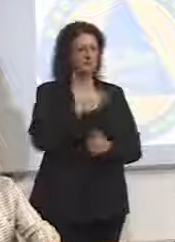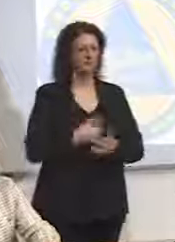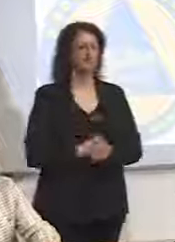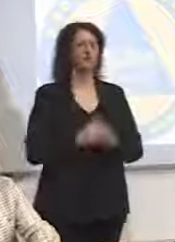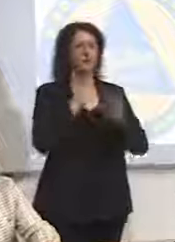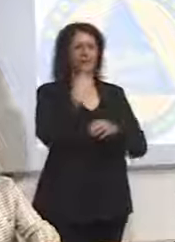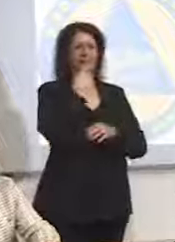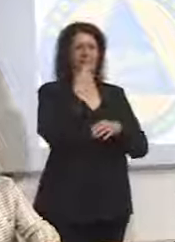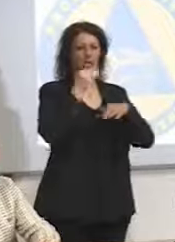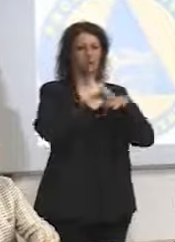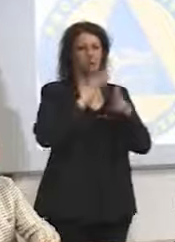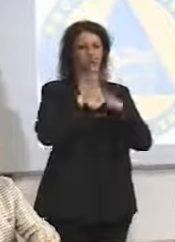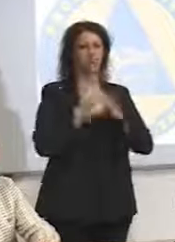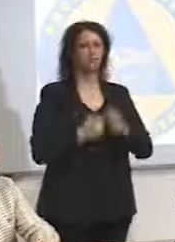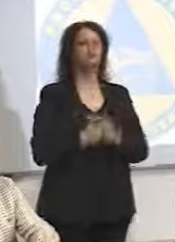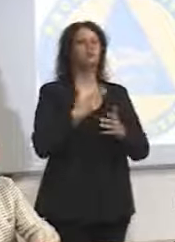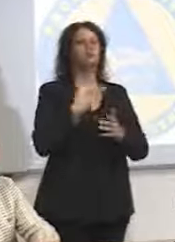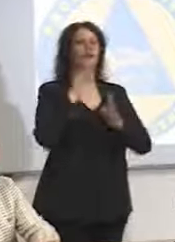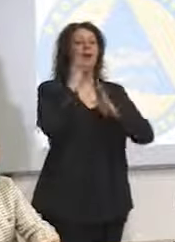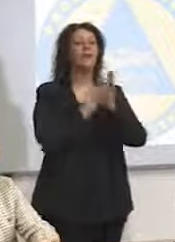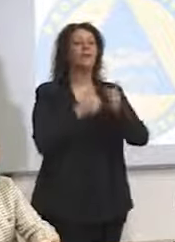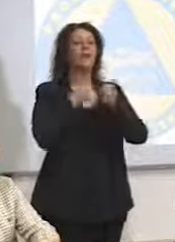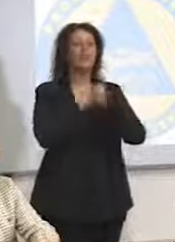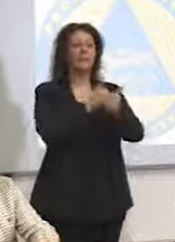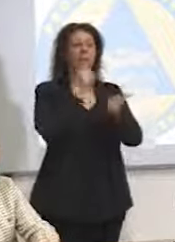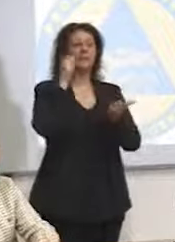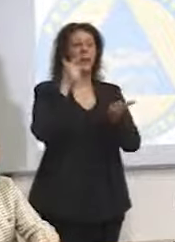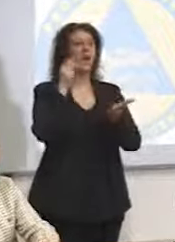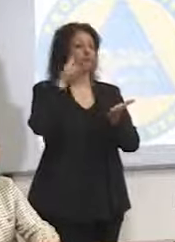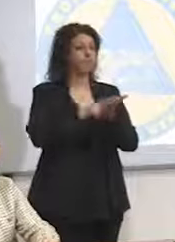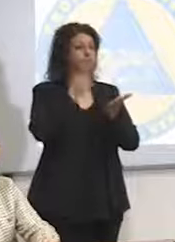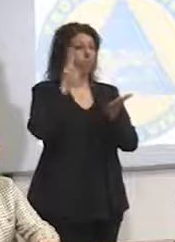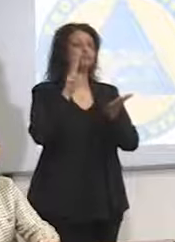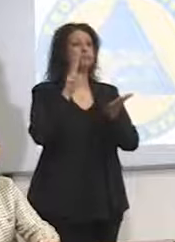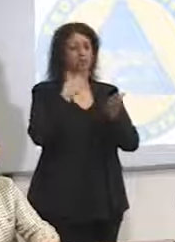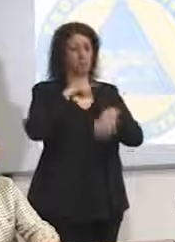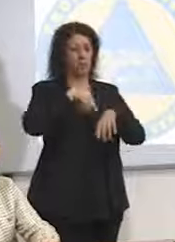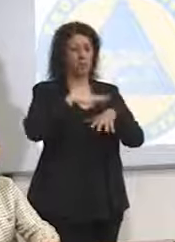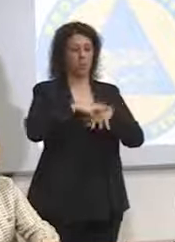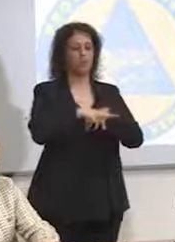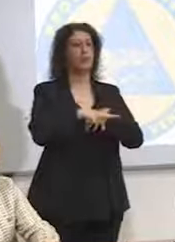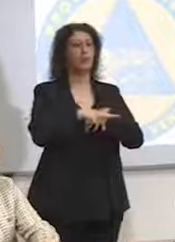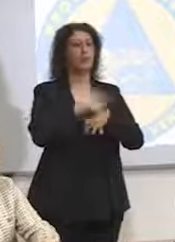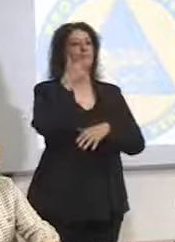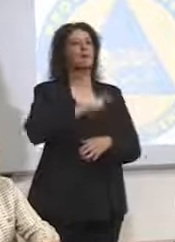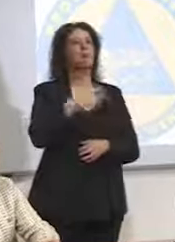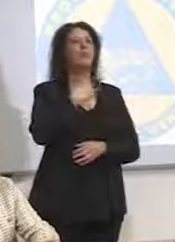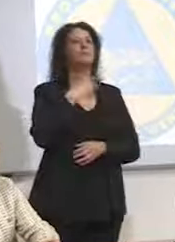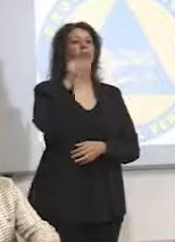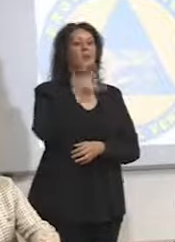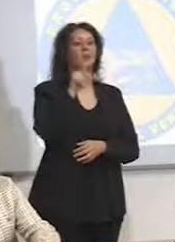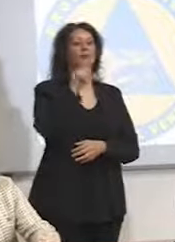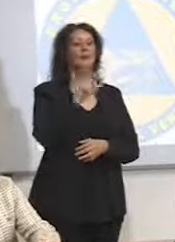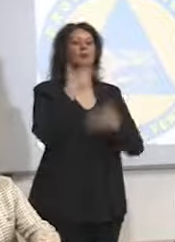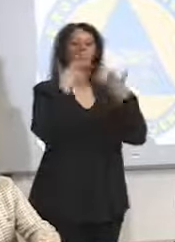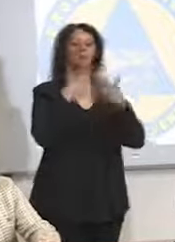Un'altra linea guida importante, approvata e quindi per noi pronti via in questione di ore, perché l'assessore Lanzarini ha già scritto